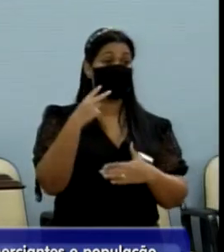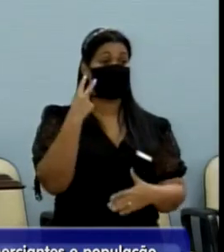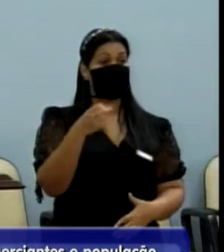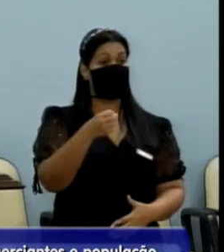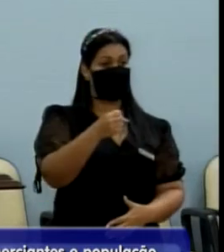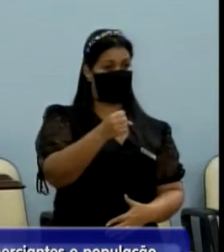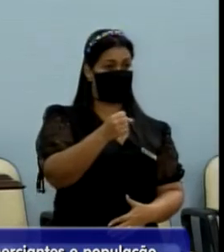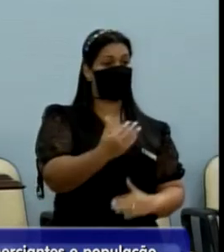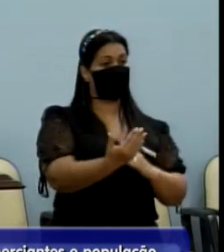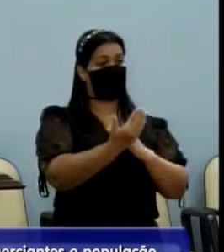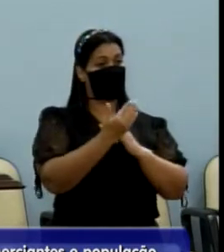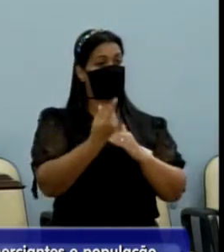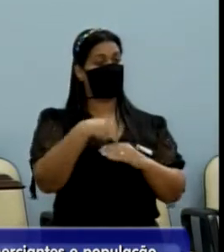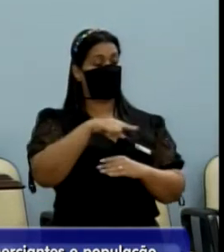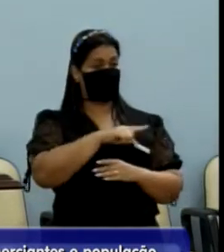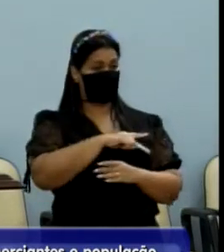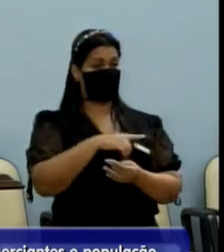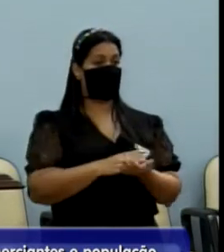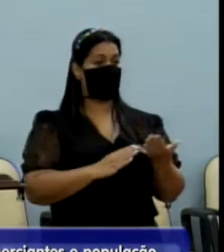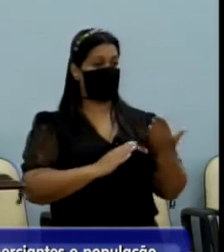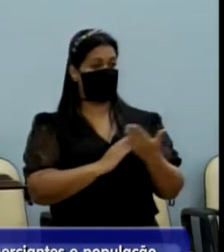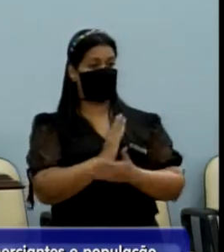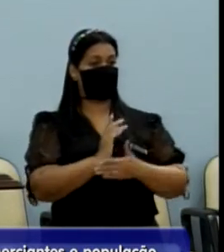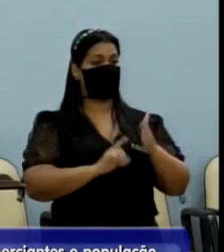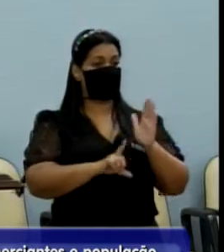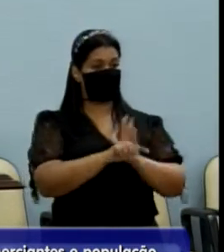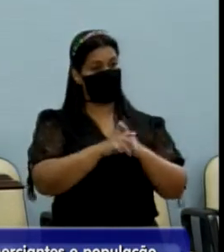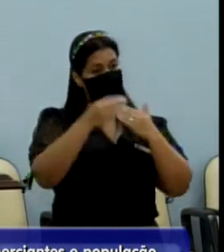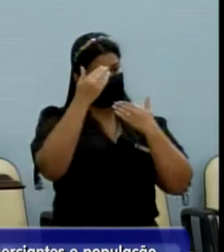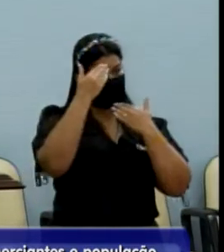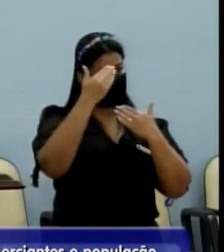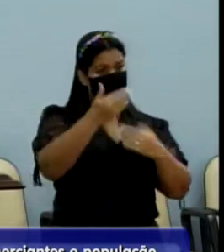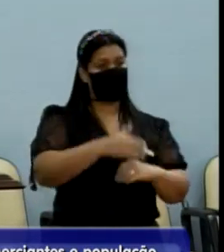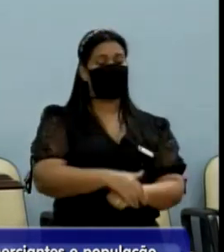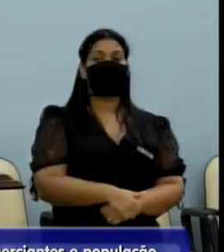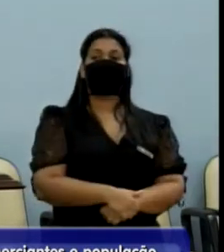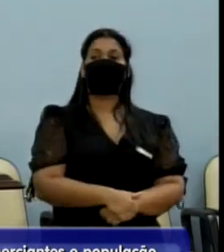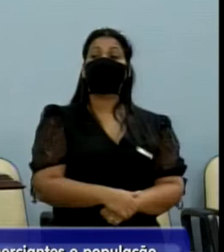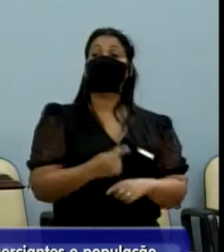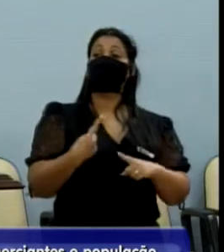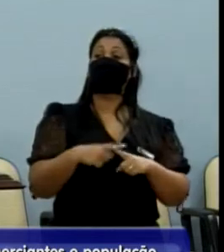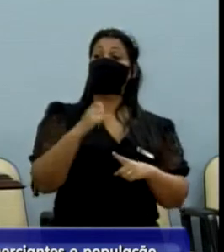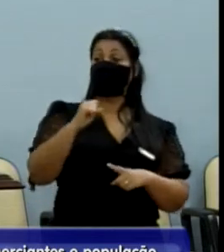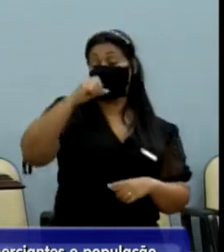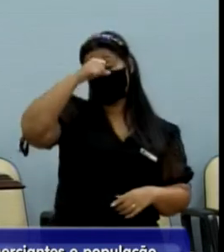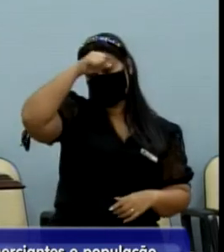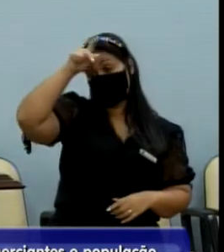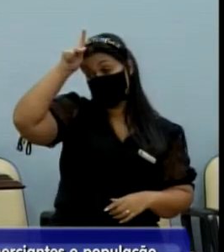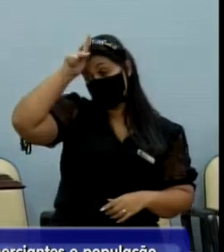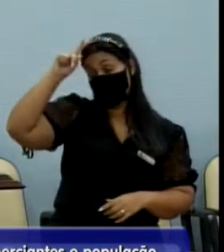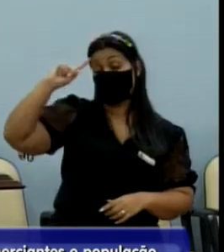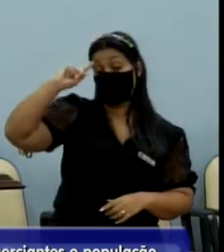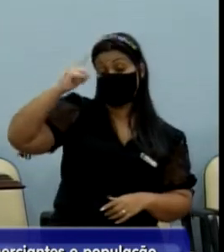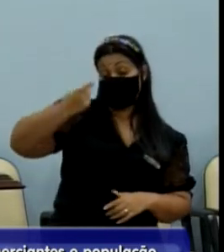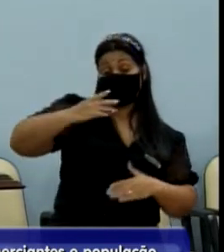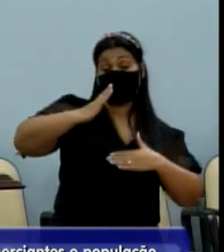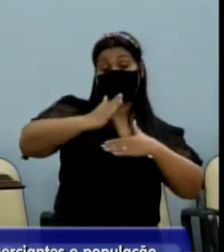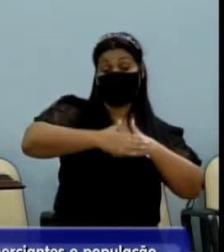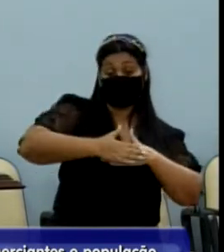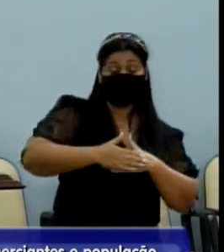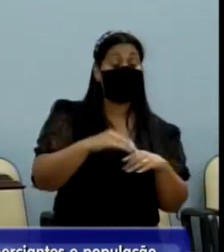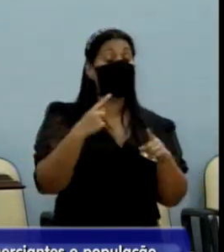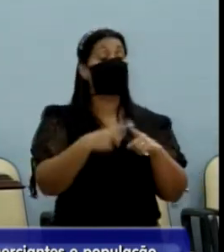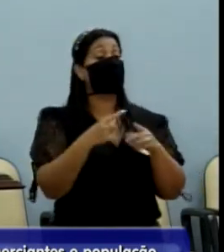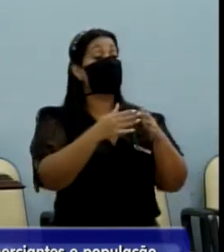um vereador que nos ajudou muito a aprovar essa lei e brigar por isso. Porque se o prefeito mandou fechar, por que vai